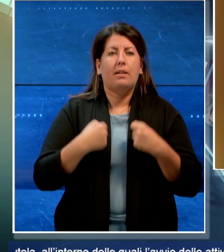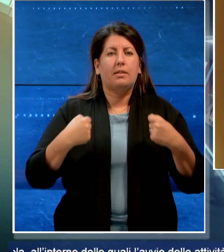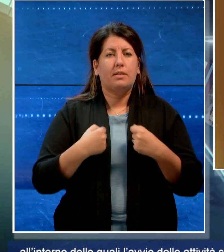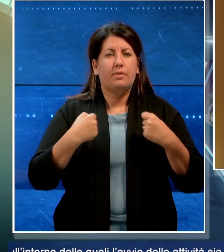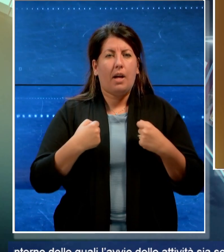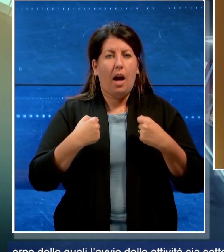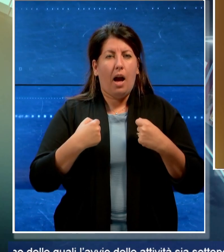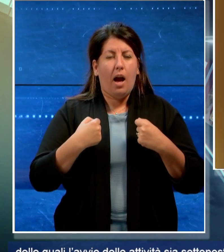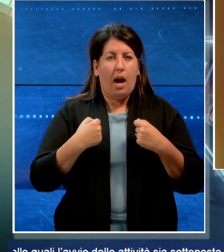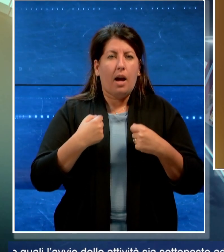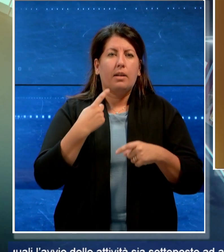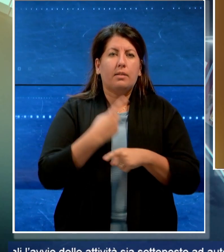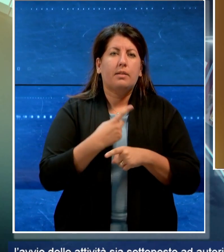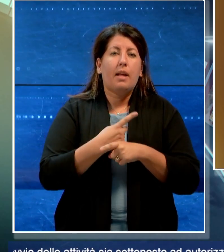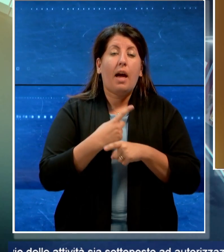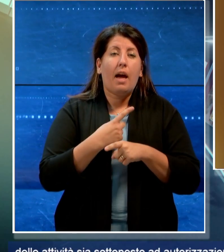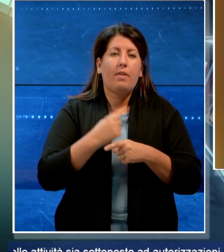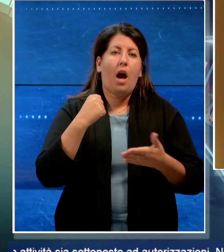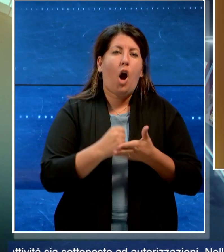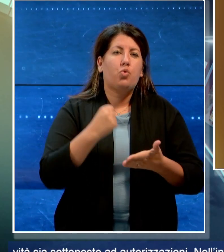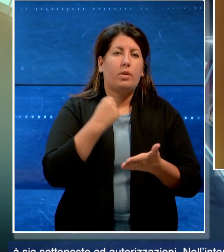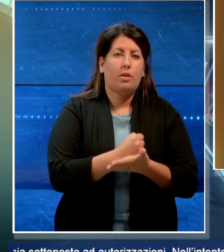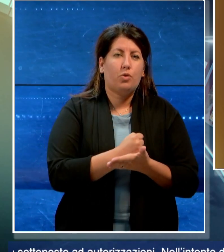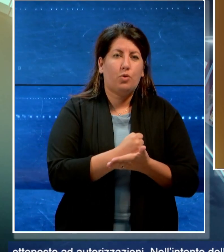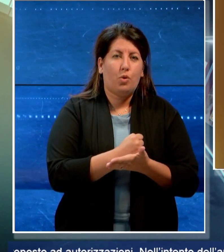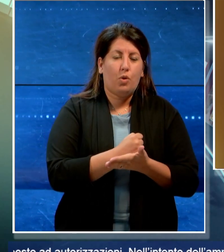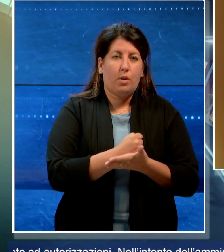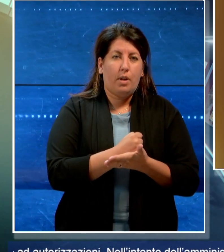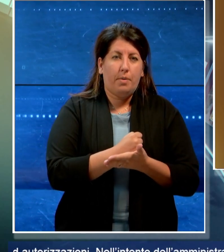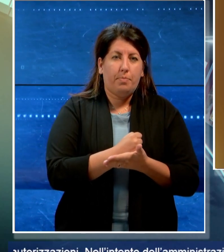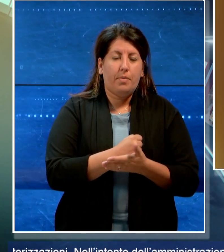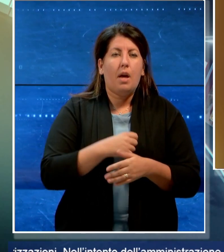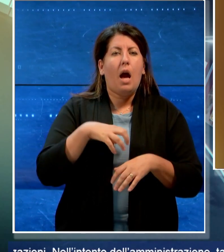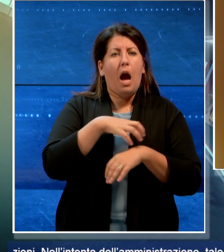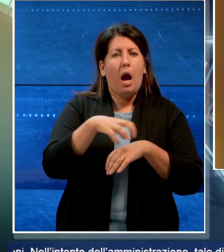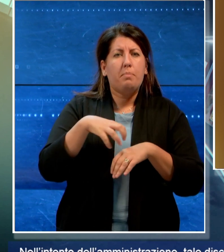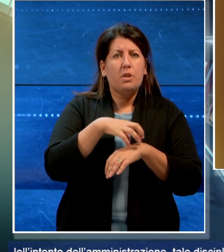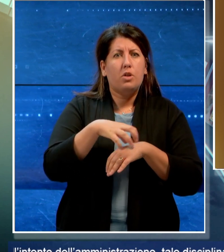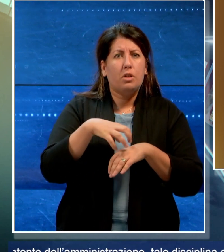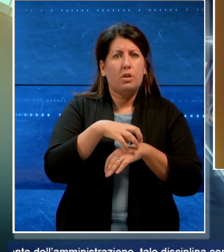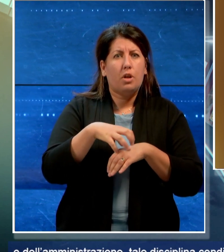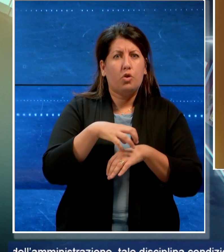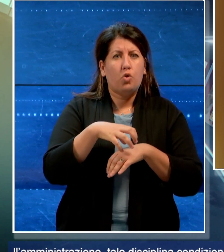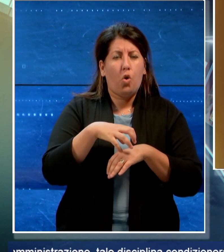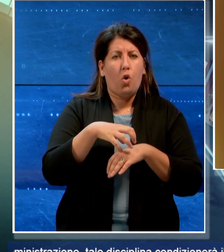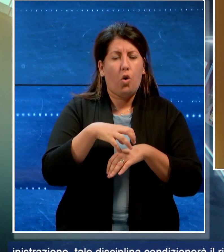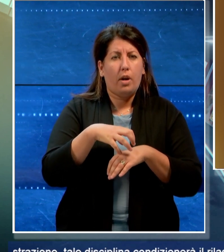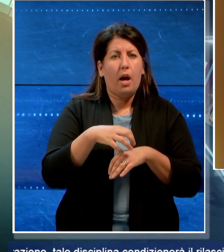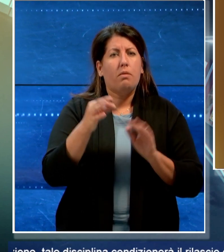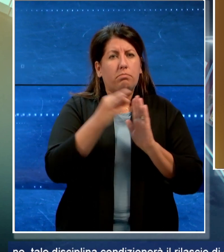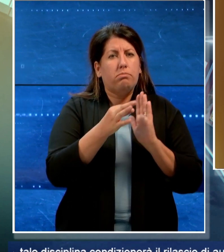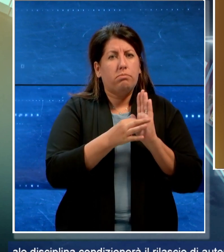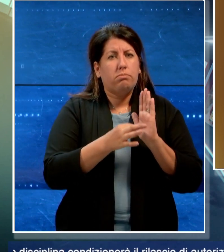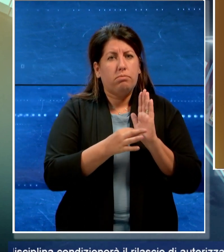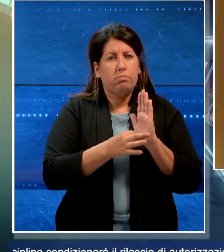sottoposto ad autorizzazioni. Nell'intento dell'amministrazione tale disciplina condizionerà il